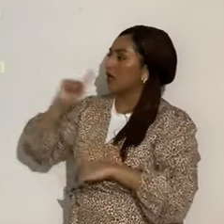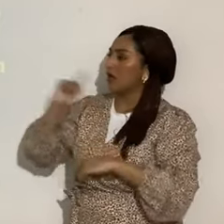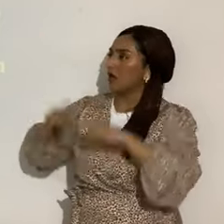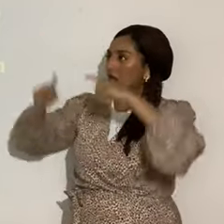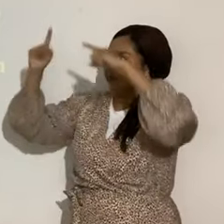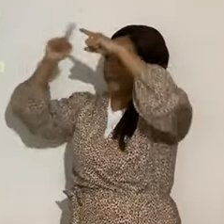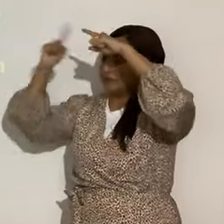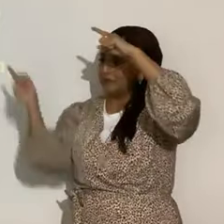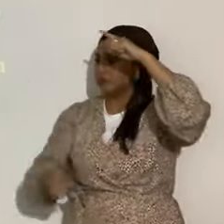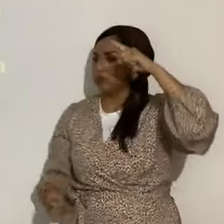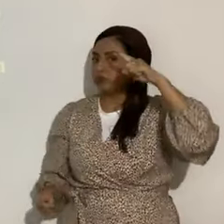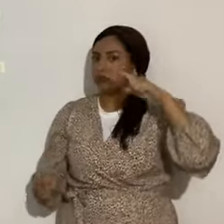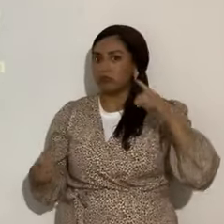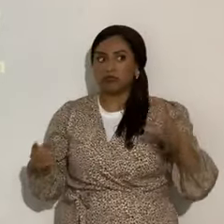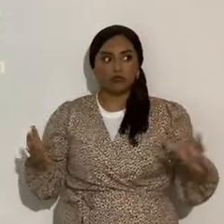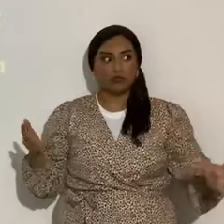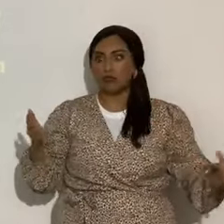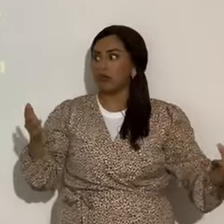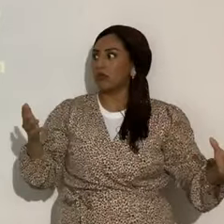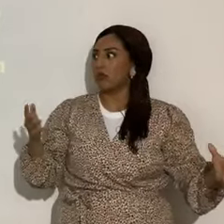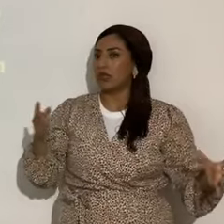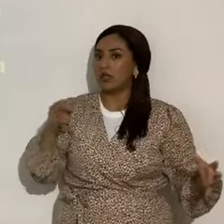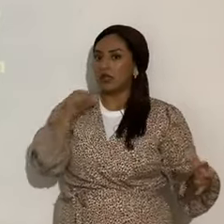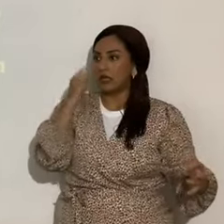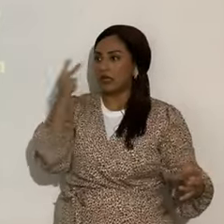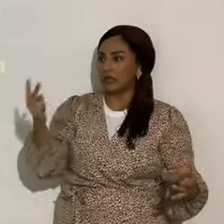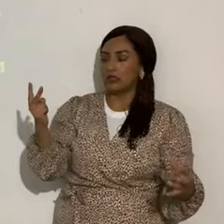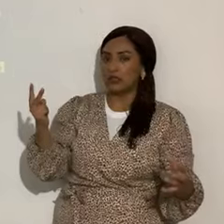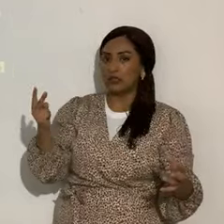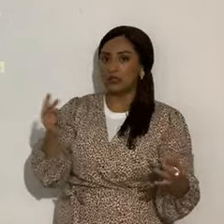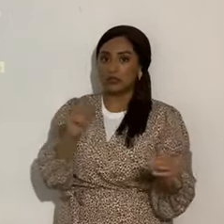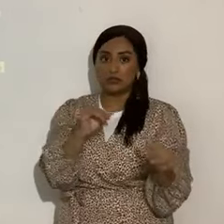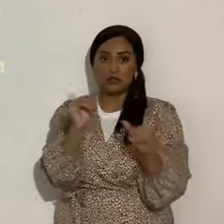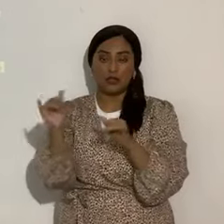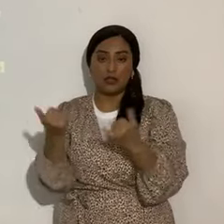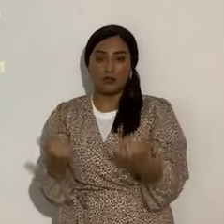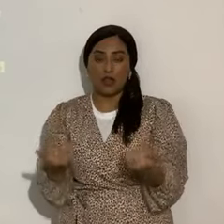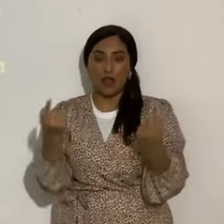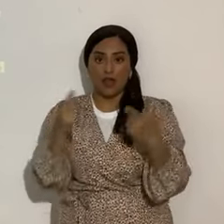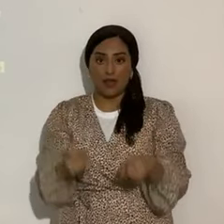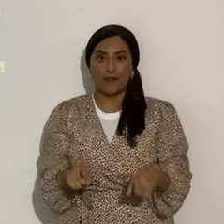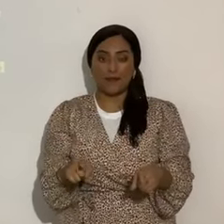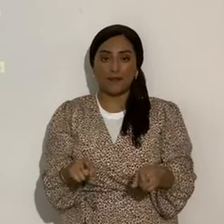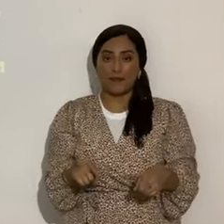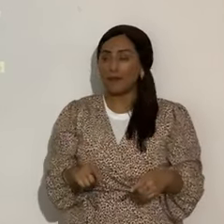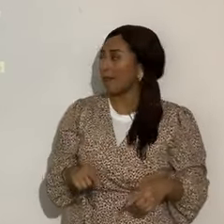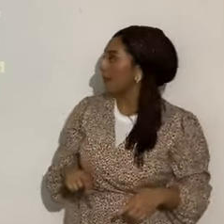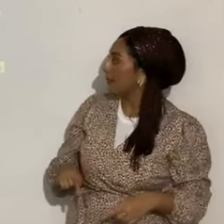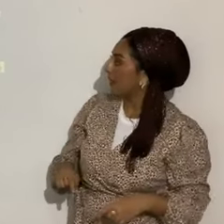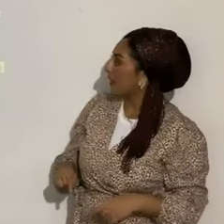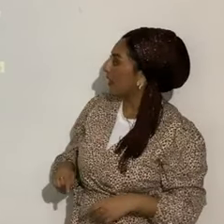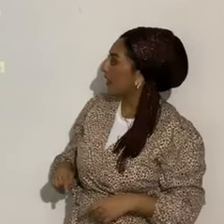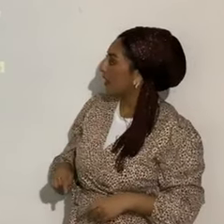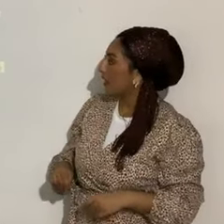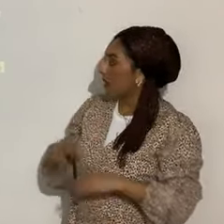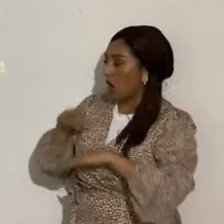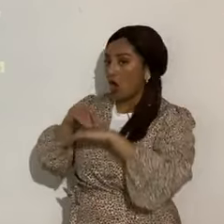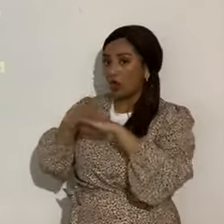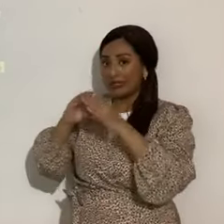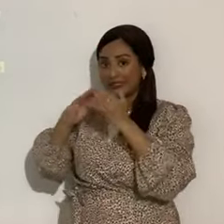y carecieran de ojos y de espíritu, es lo que pasa ahora, fue entonces cuando sobre la ciudad apareció un